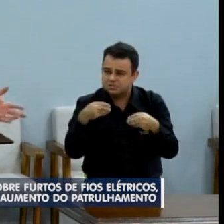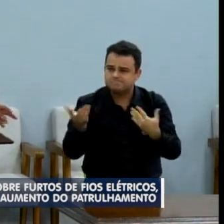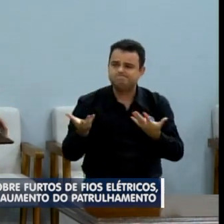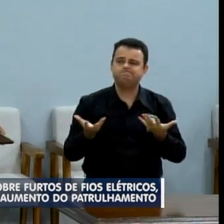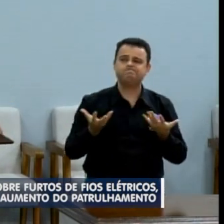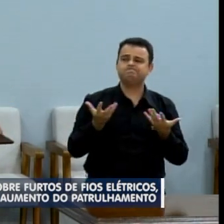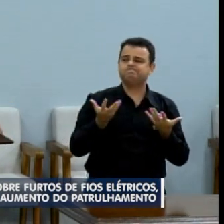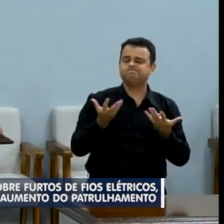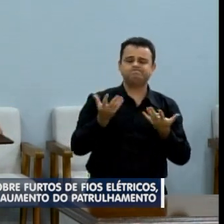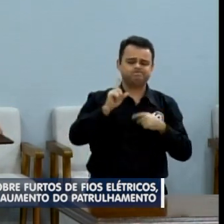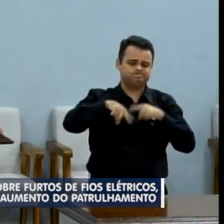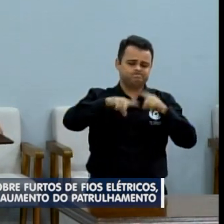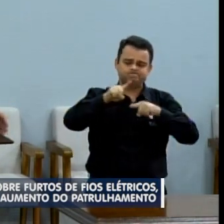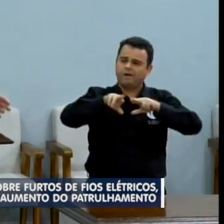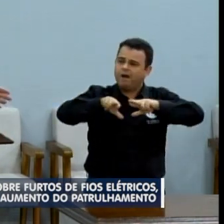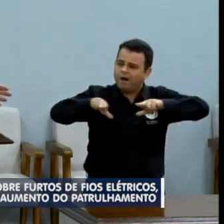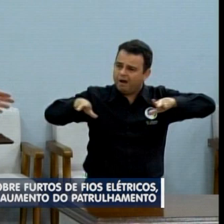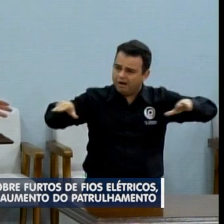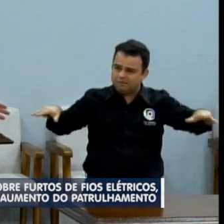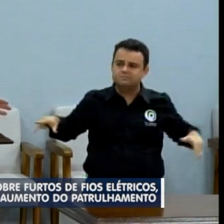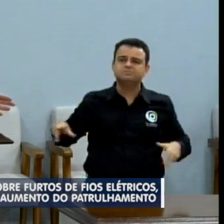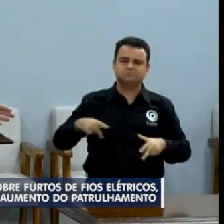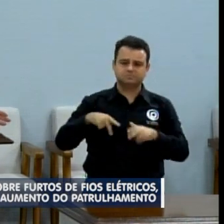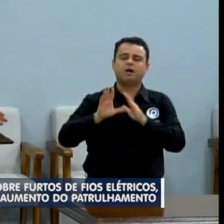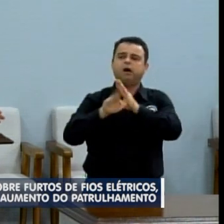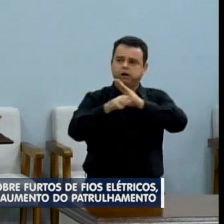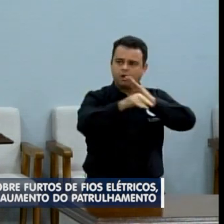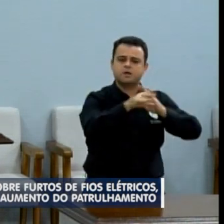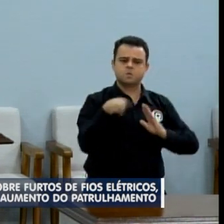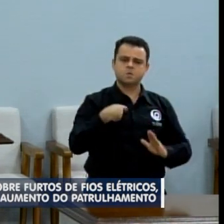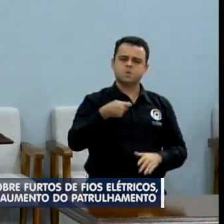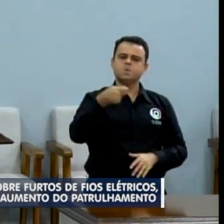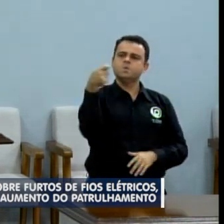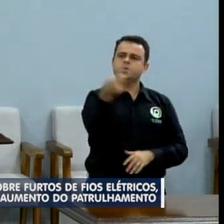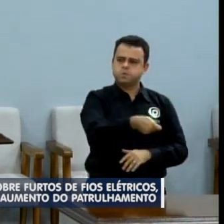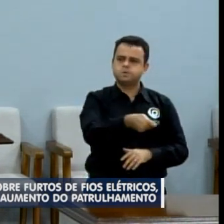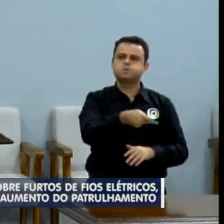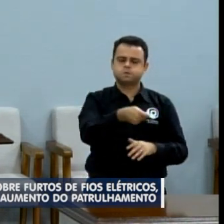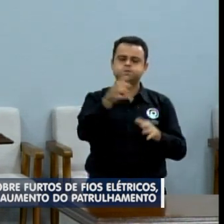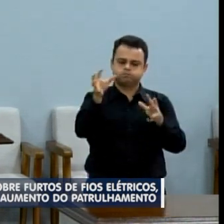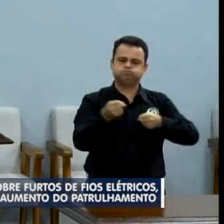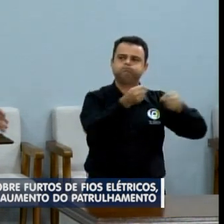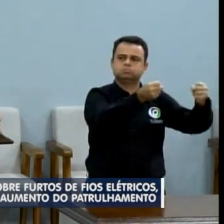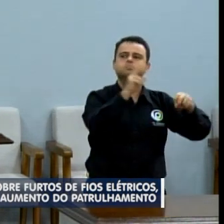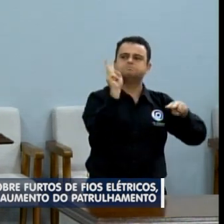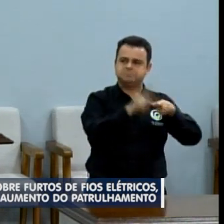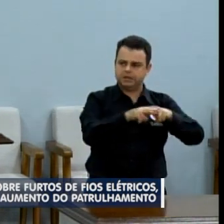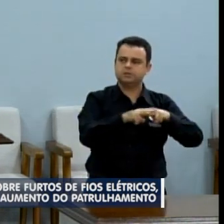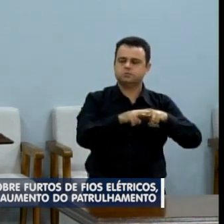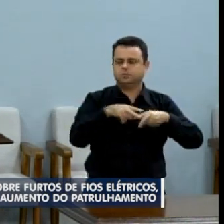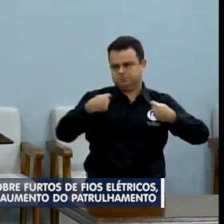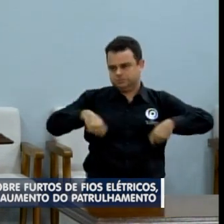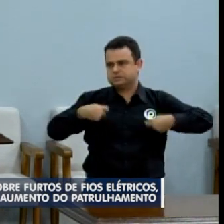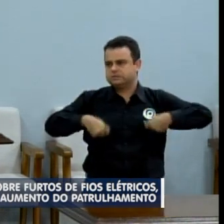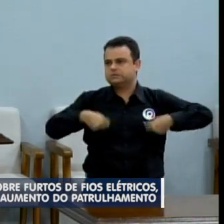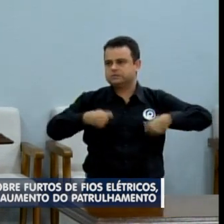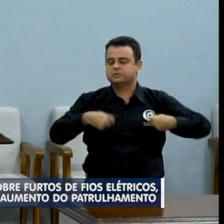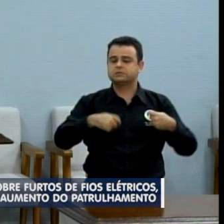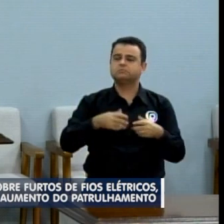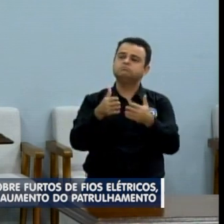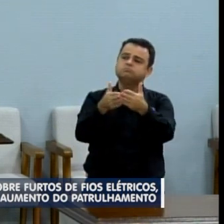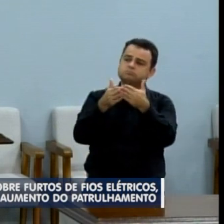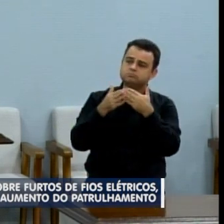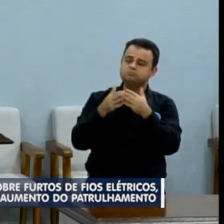intencional de alguém que encomendou na maldade, tem que ser punido, preso. E pedimos para que a GCM,